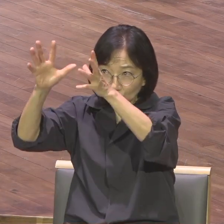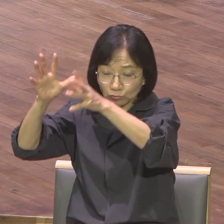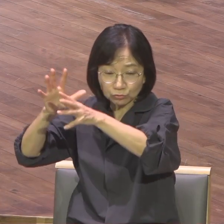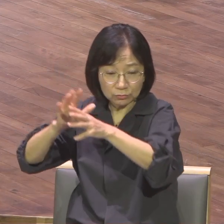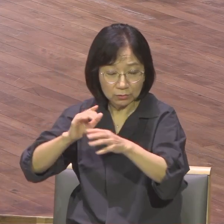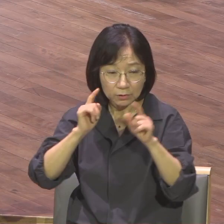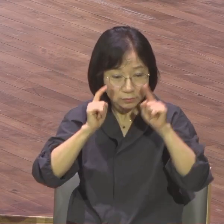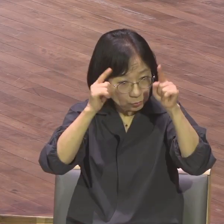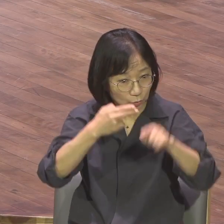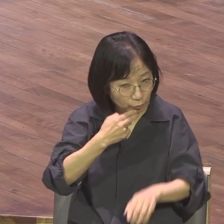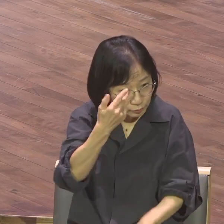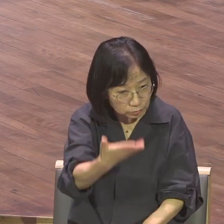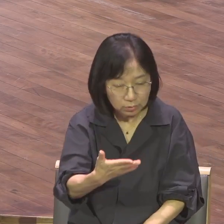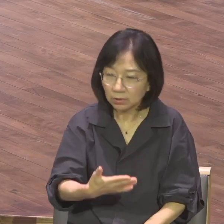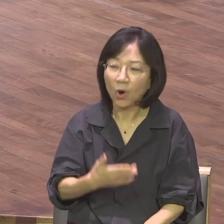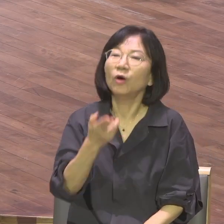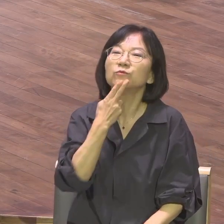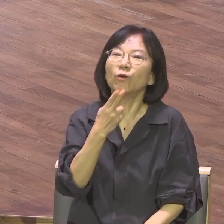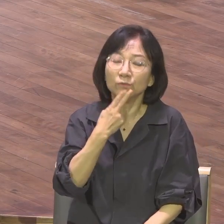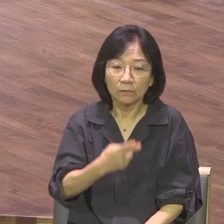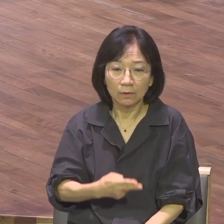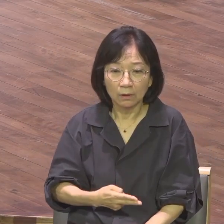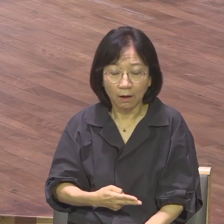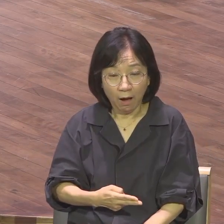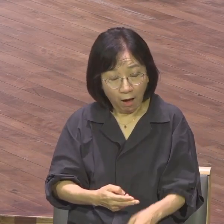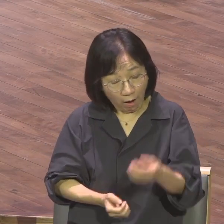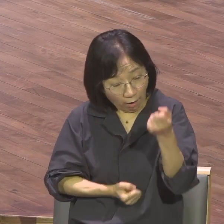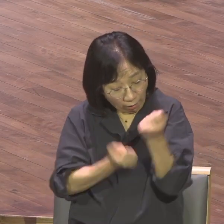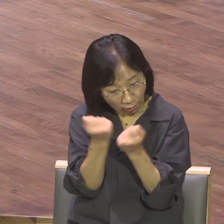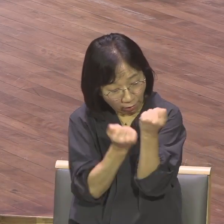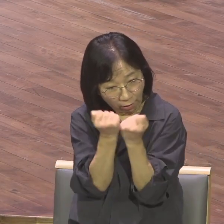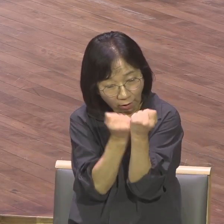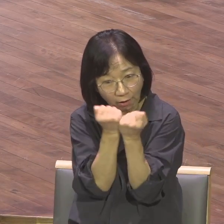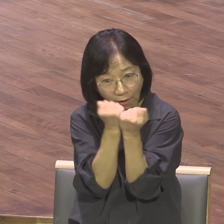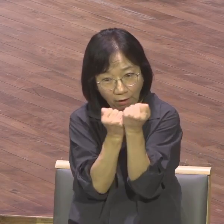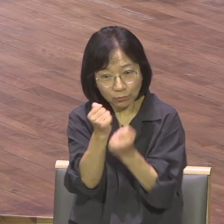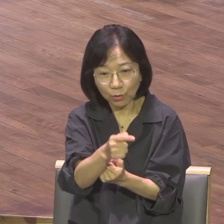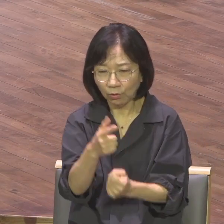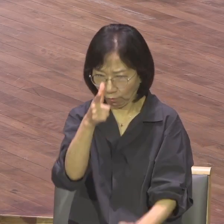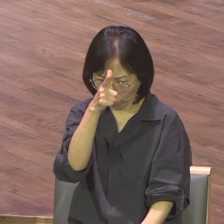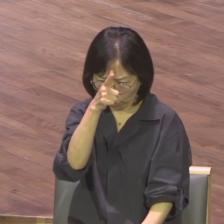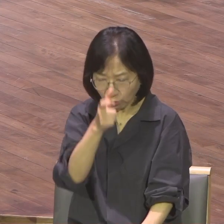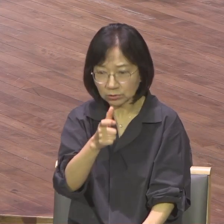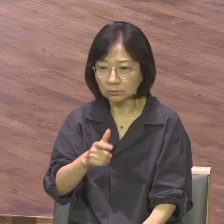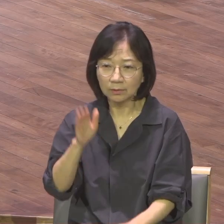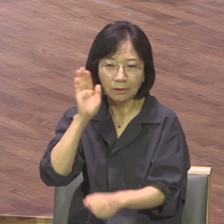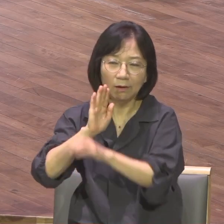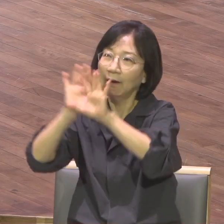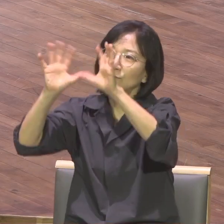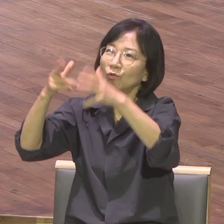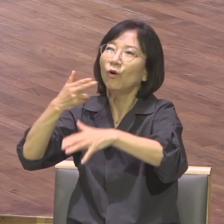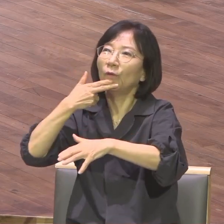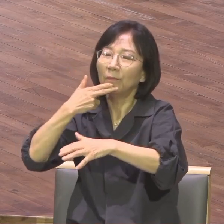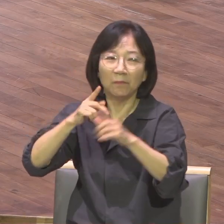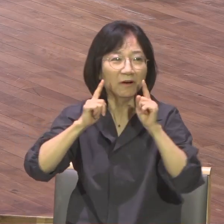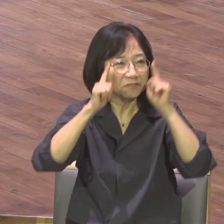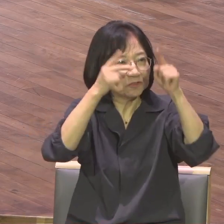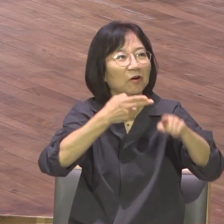아무리 얘기해도 성경의 핵심을 다 얘기해도 본인이 믿고 싶은 것만 믿고 본인이 믿고 싶은 건 안 믿는 거예요. 장녀교는 다 틀렸다는 거예요.